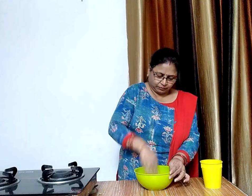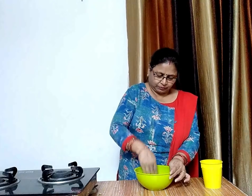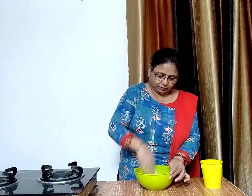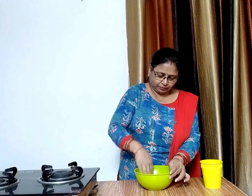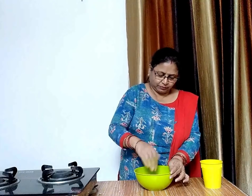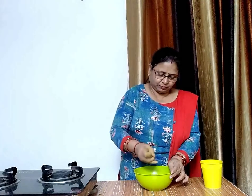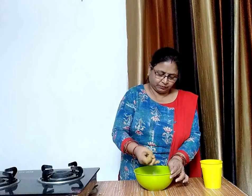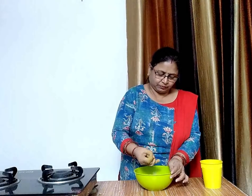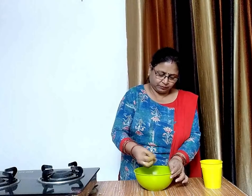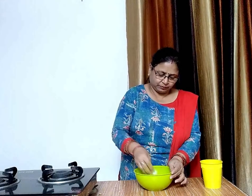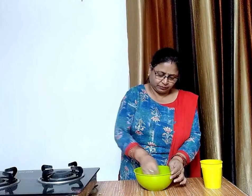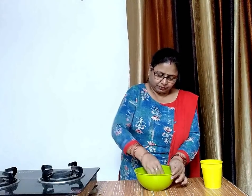मिशना बन चुका है